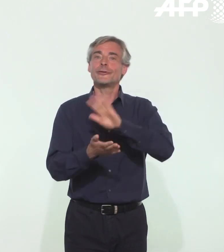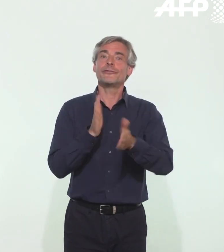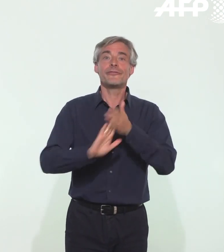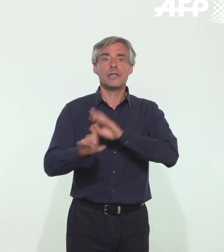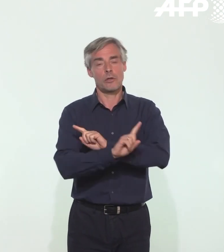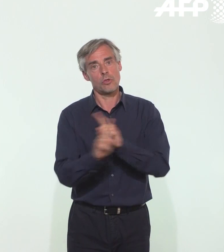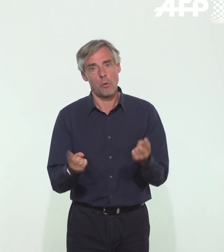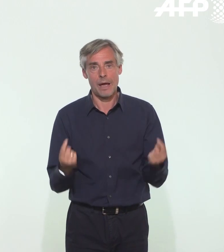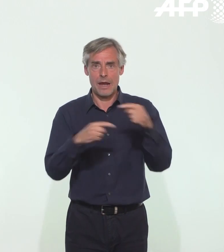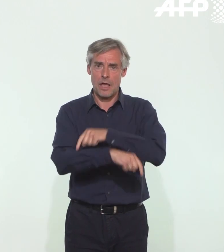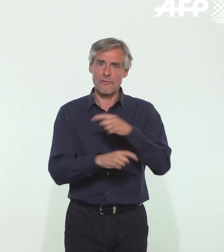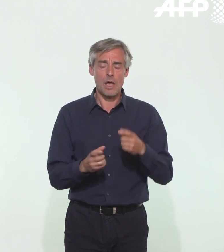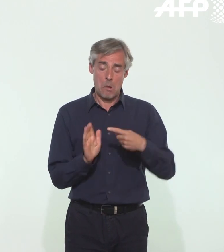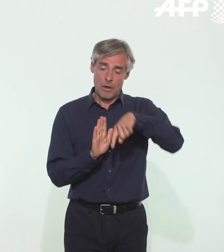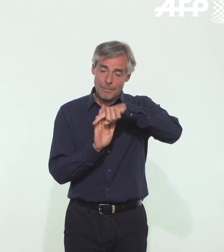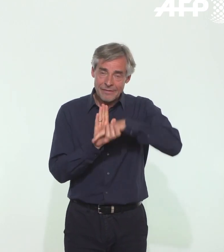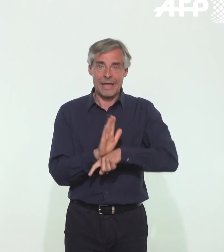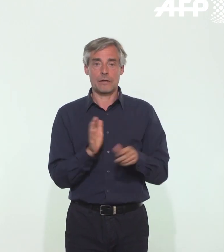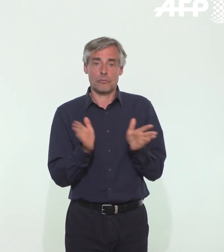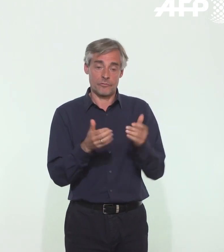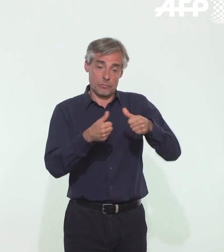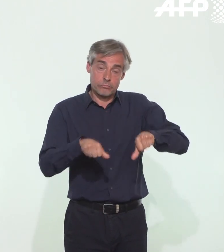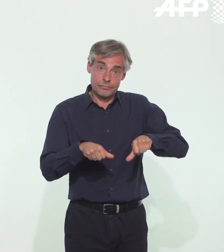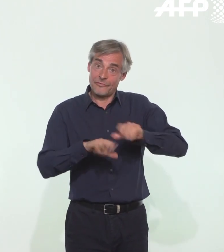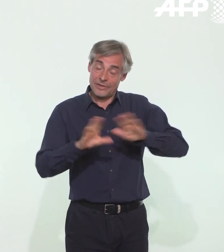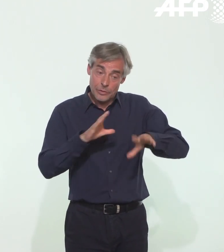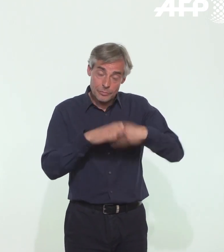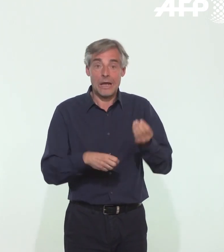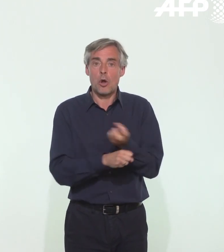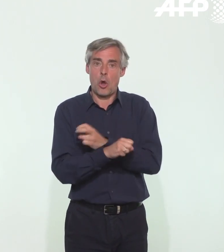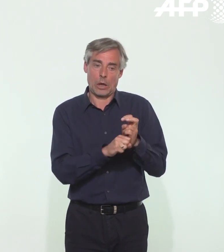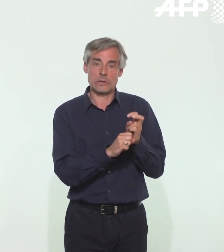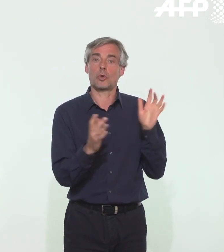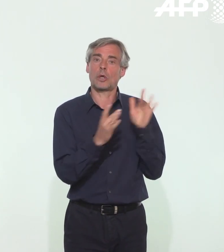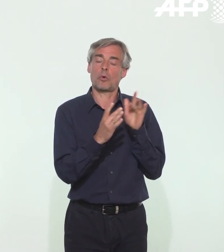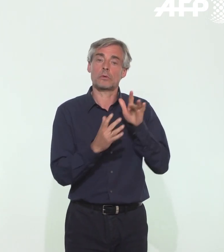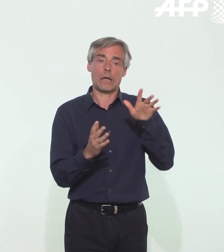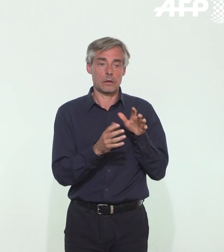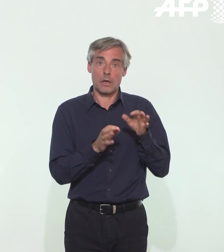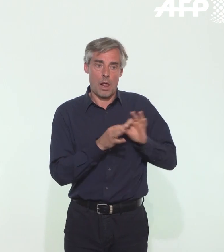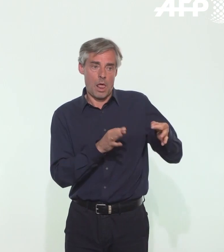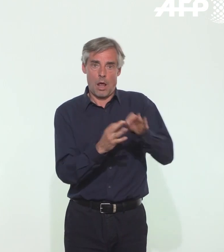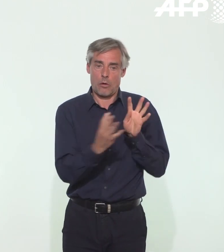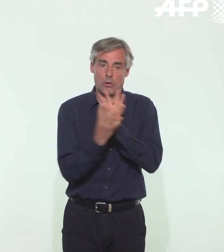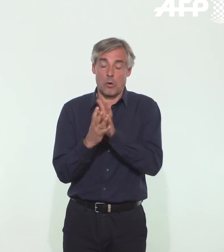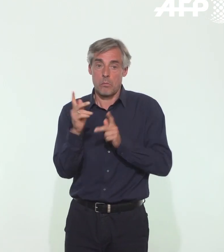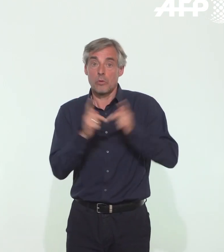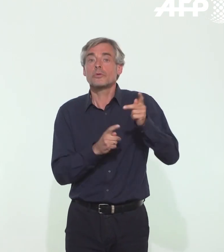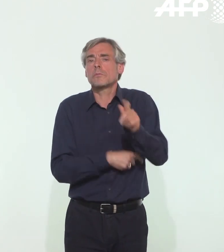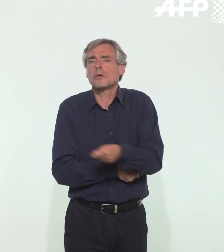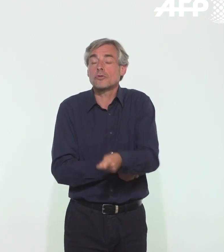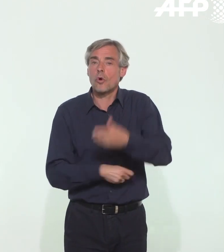contraire, avec le recul des mesures de confinement, il est établi que le risque de contact avec le virus augmente. Or, nous le savons,